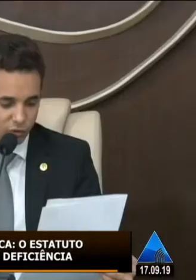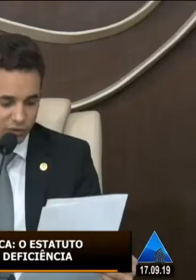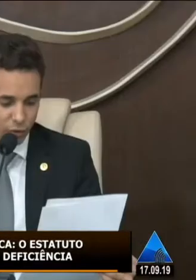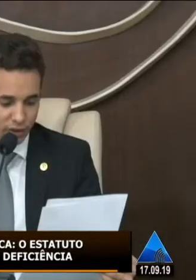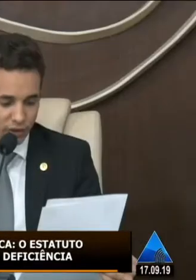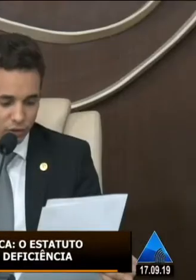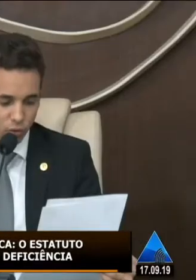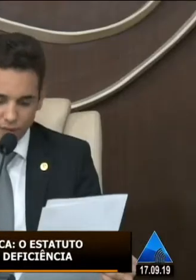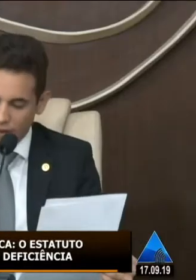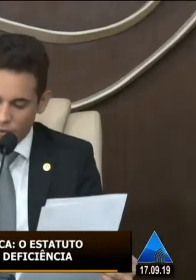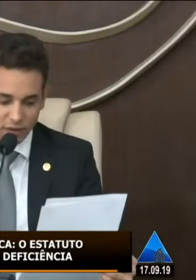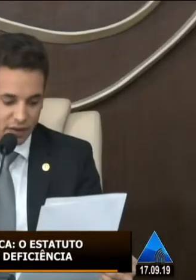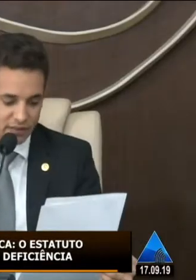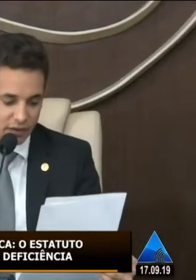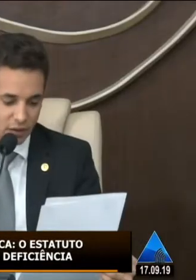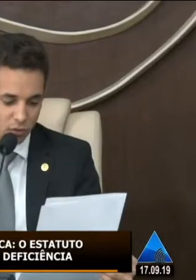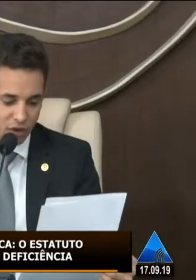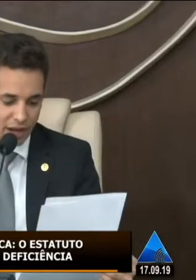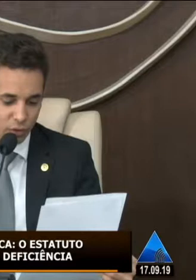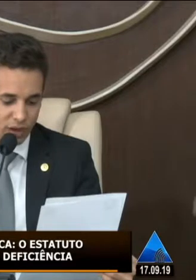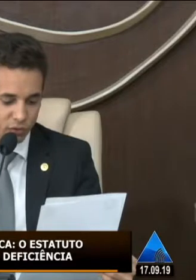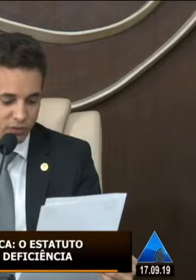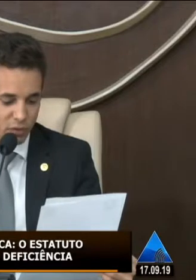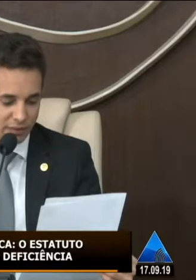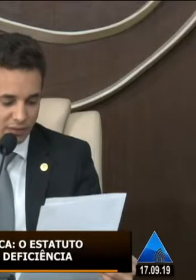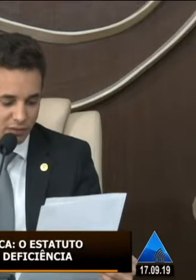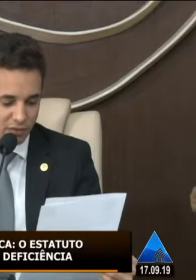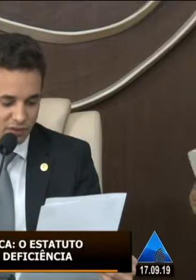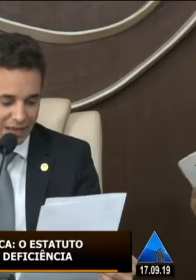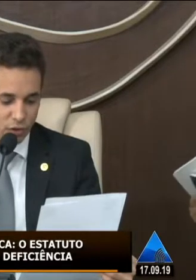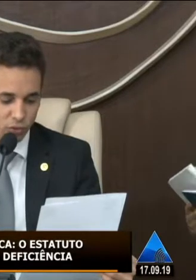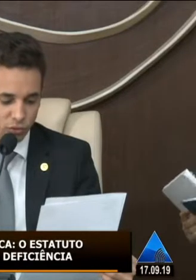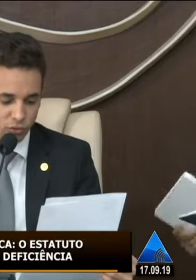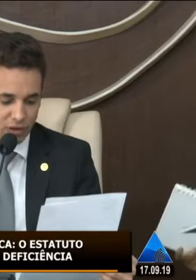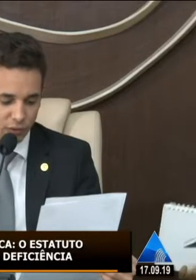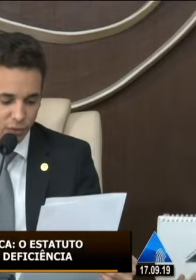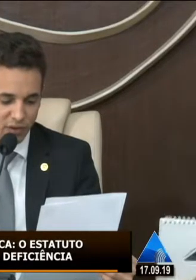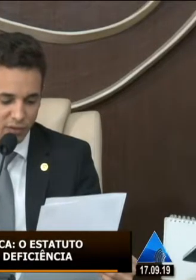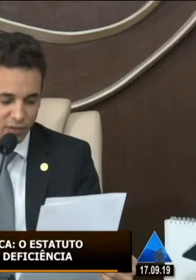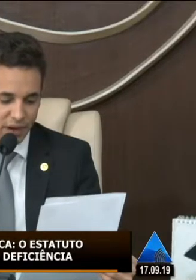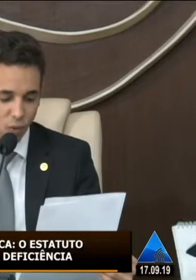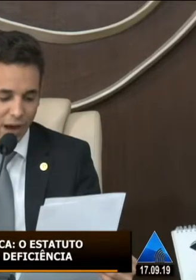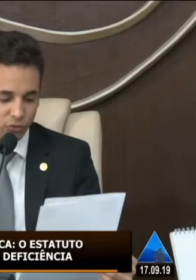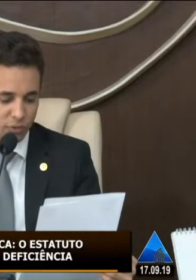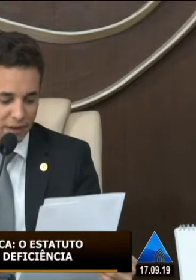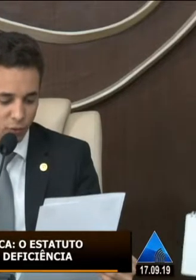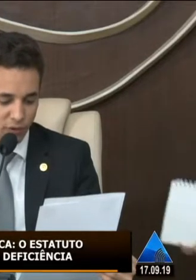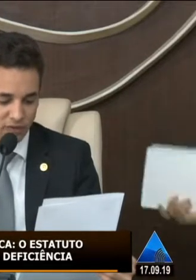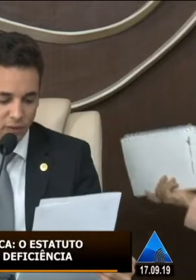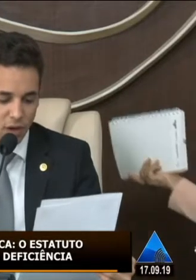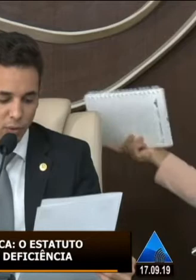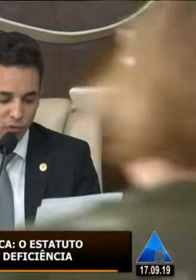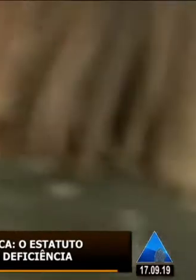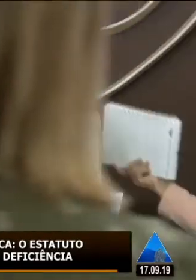A sua senhoria, diretora da Coordenação Geral de Ações Afirmativas, Universidade e Inclusão Social da Universidade Federal Rural do Semiário da